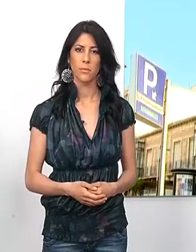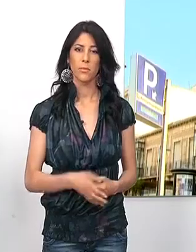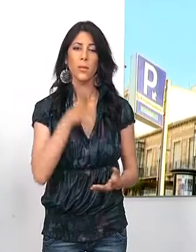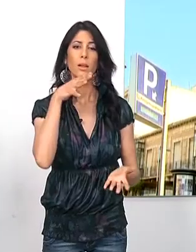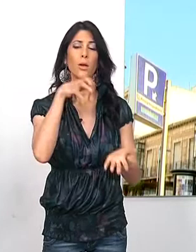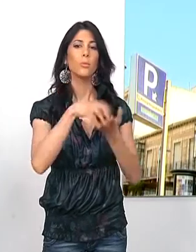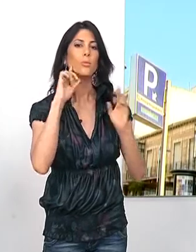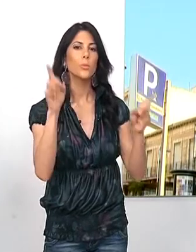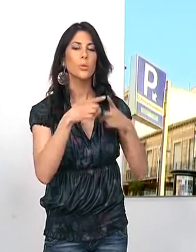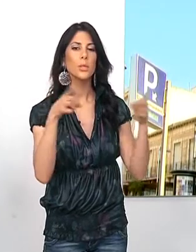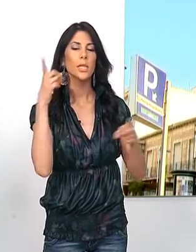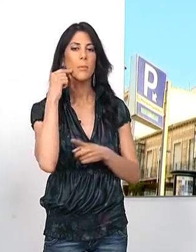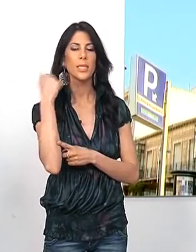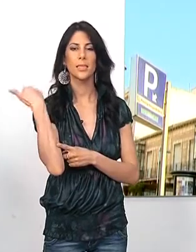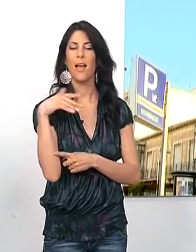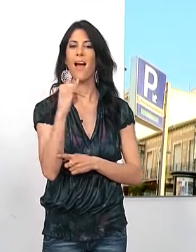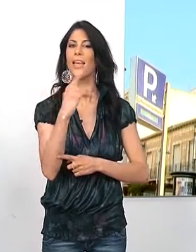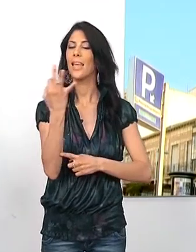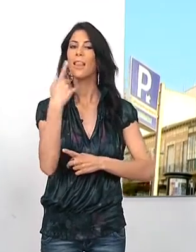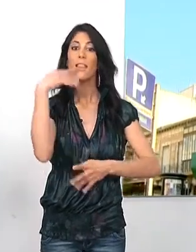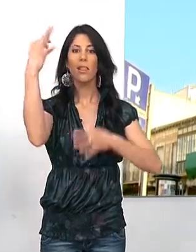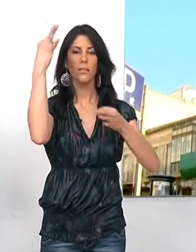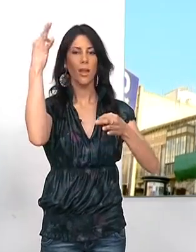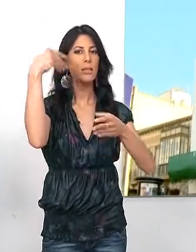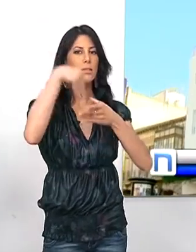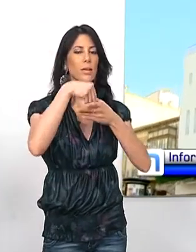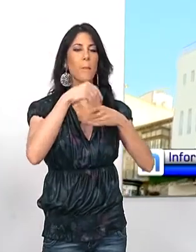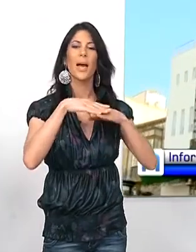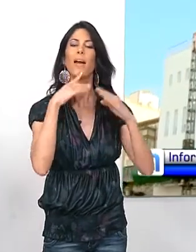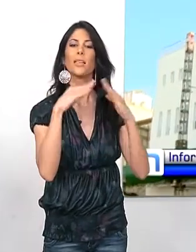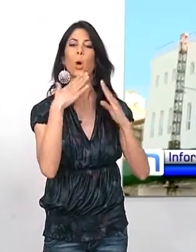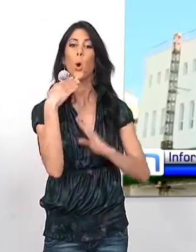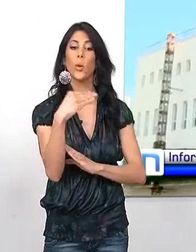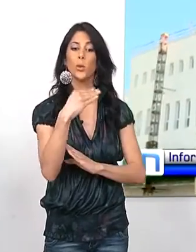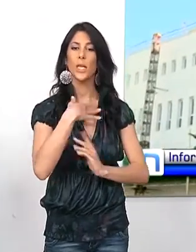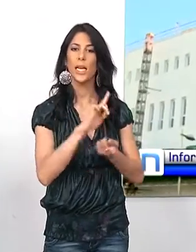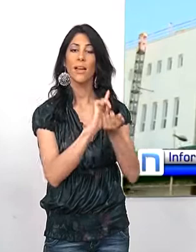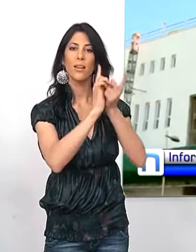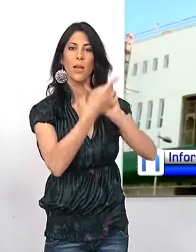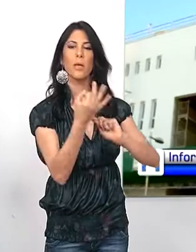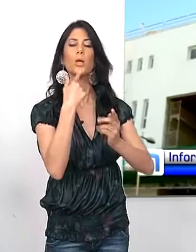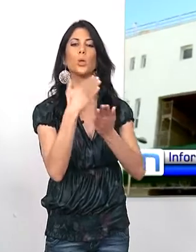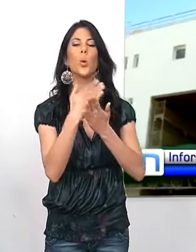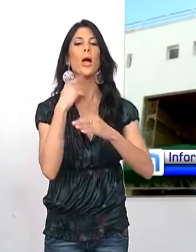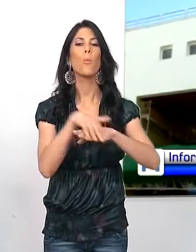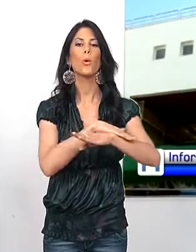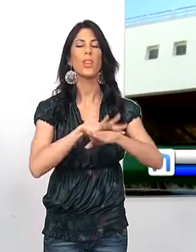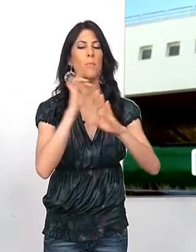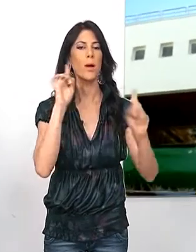Desde el consistorio de Almería ya están ultimando los detalles de lo que ha sido la Casa de la Juventud y ahora se está transformando la Escuela Municipal de